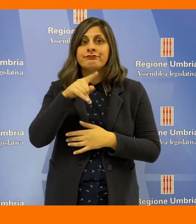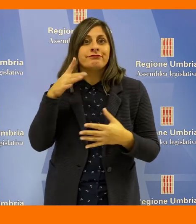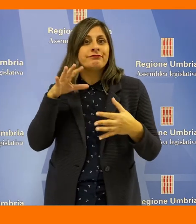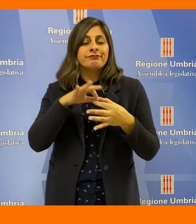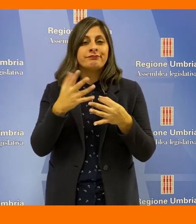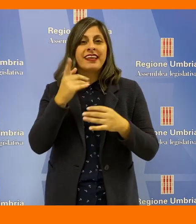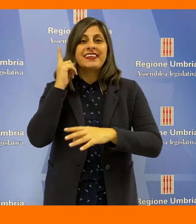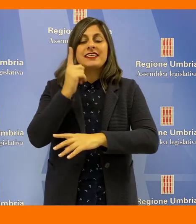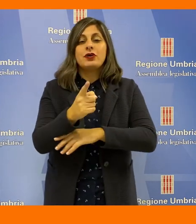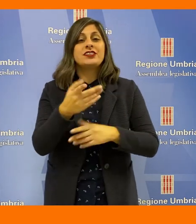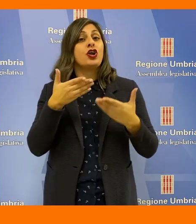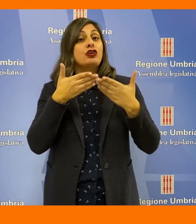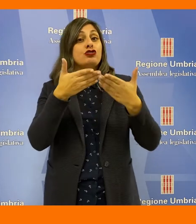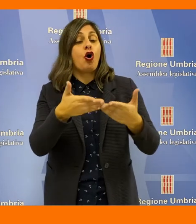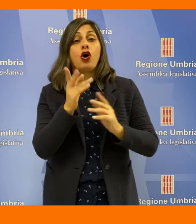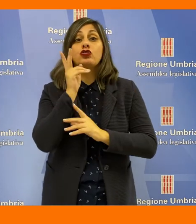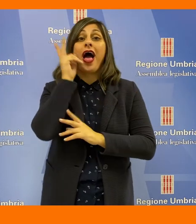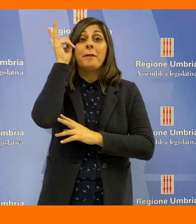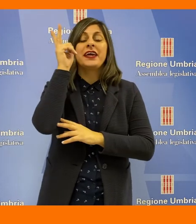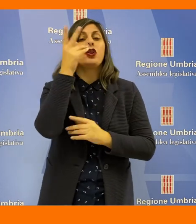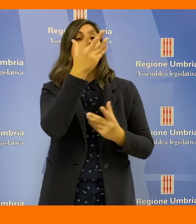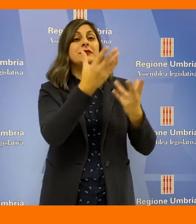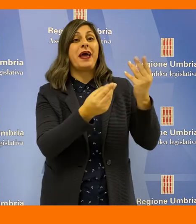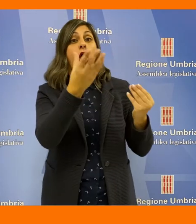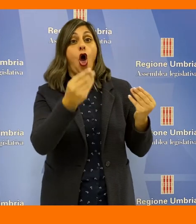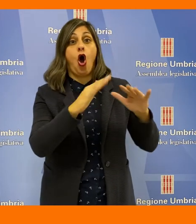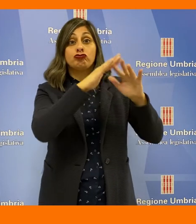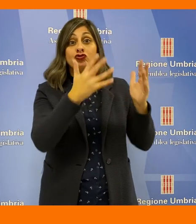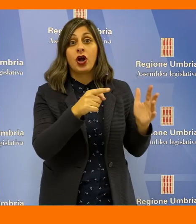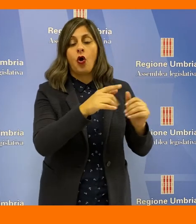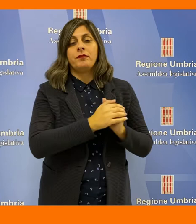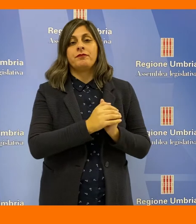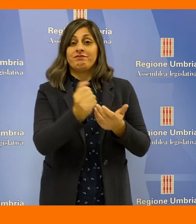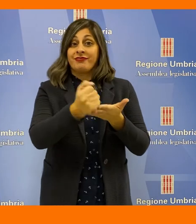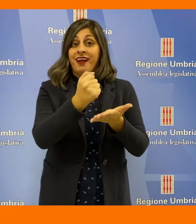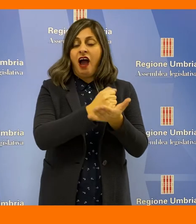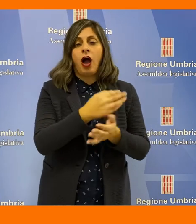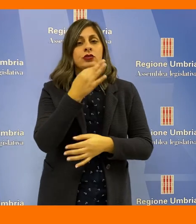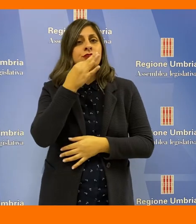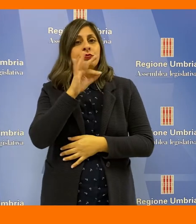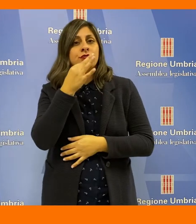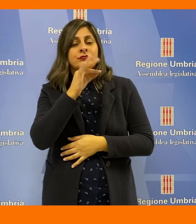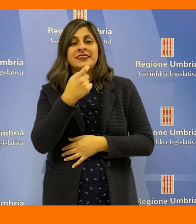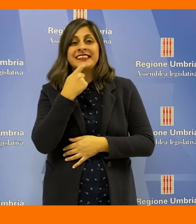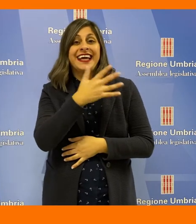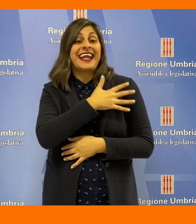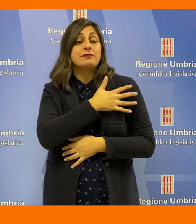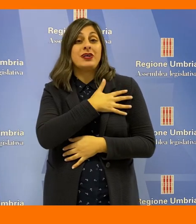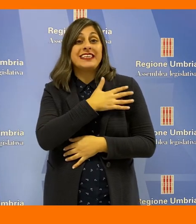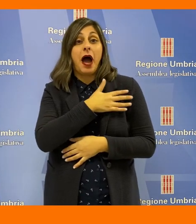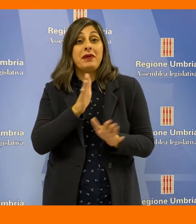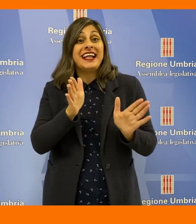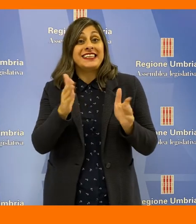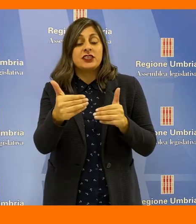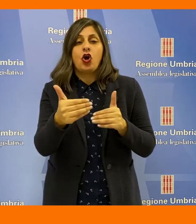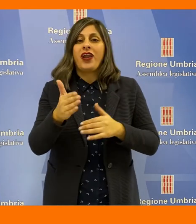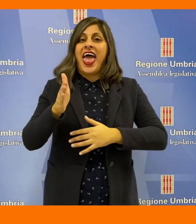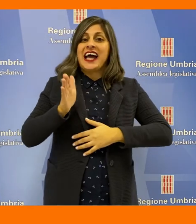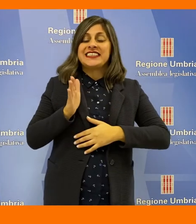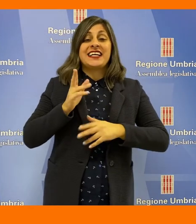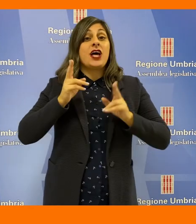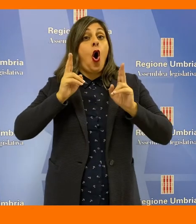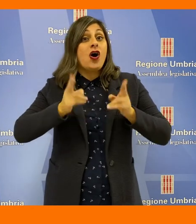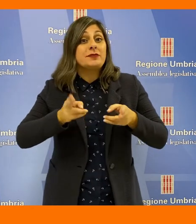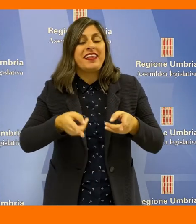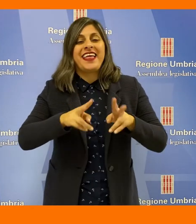circa le disposizioni in materia di soccorso alpino e speleologico. L'atto è stato illustrato dalla responsabile della sezione